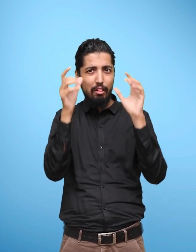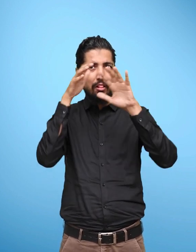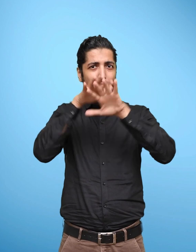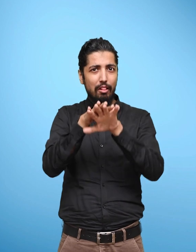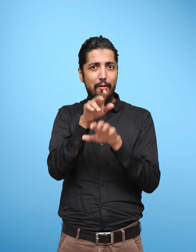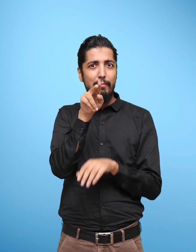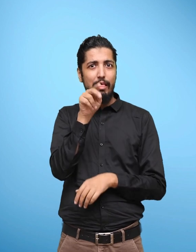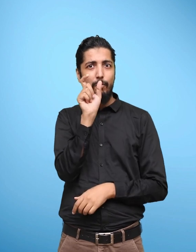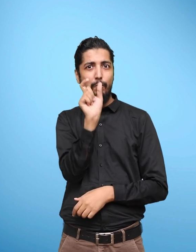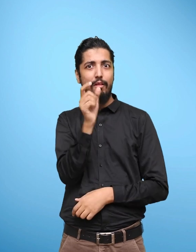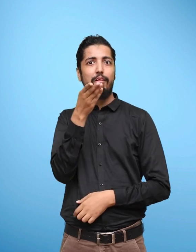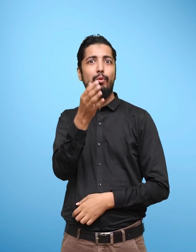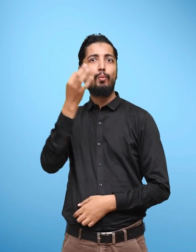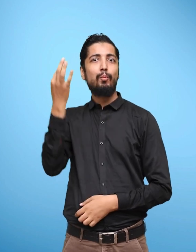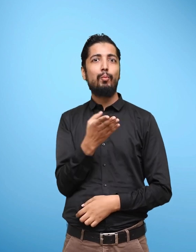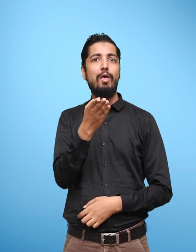existing vocabulary